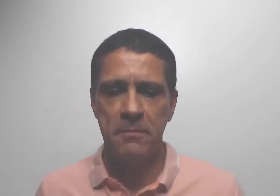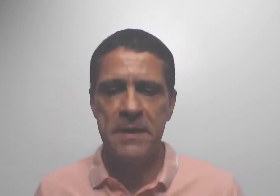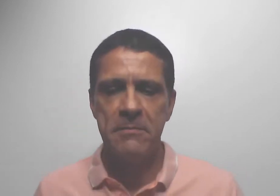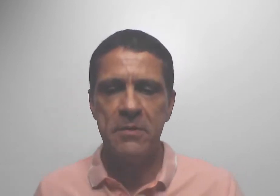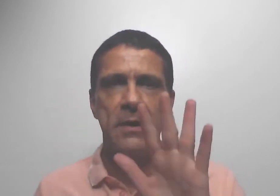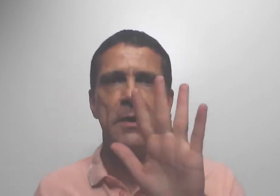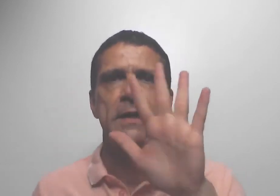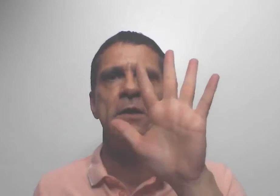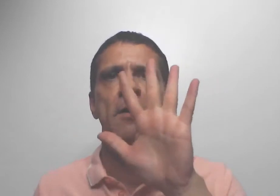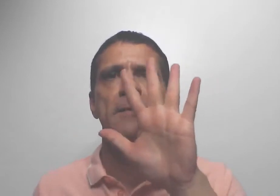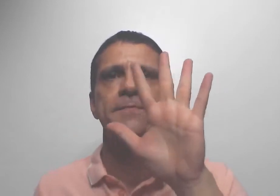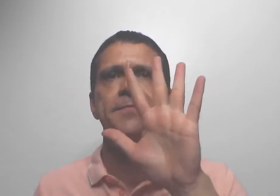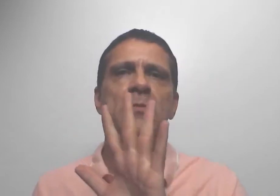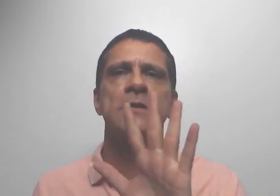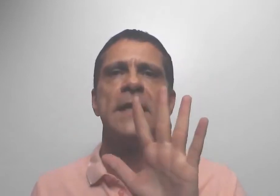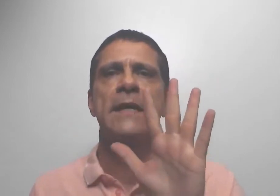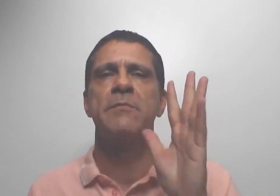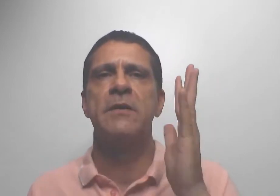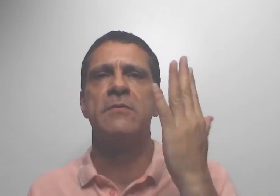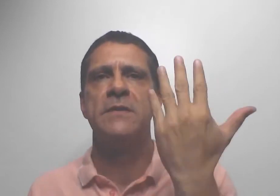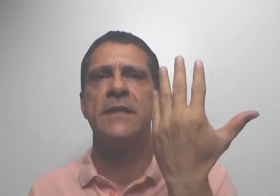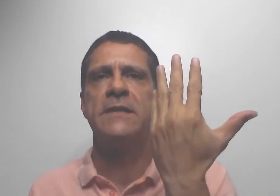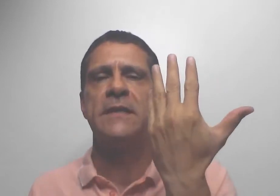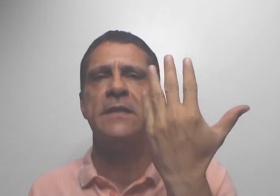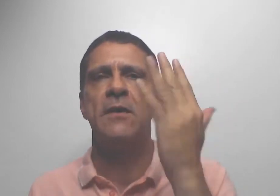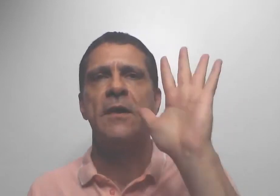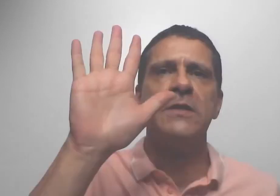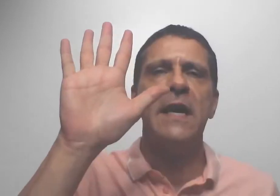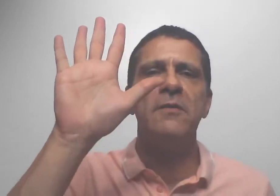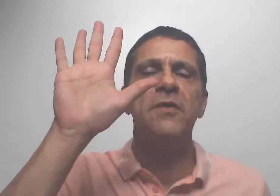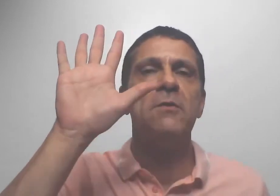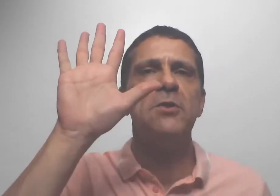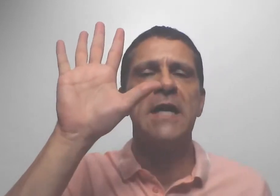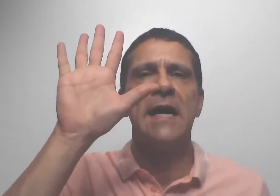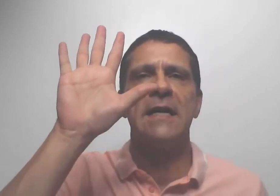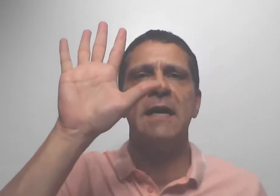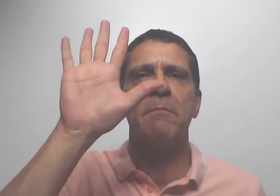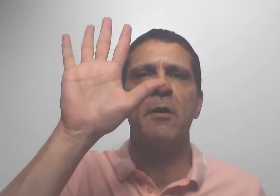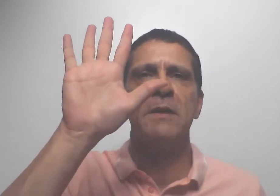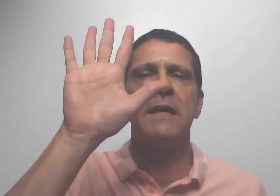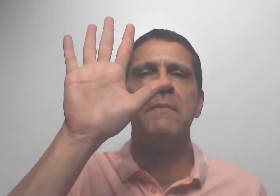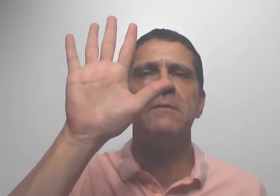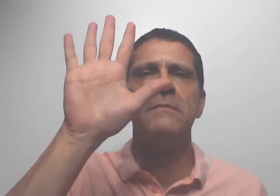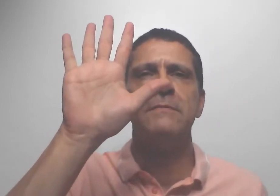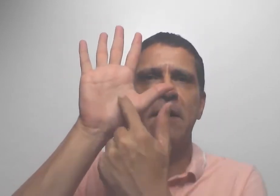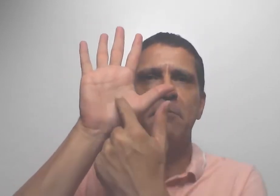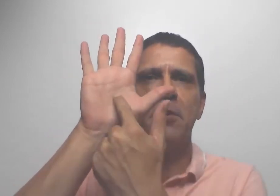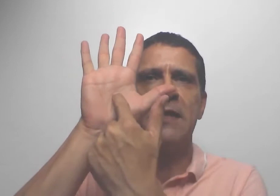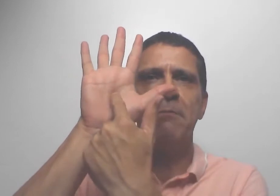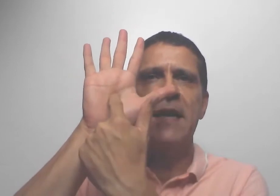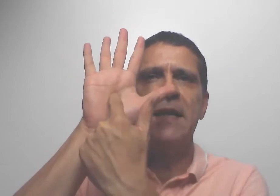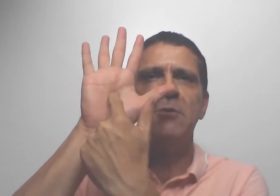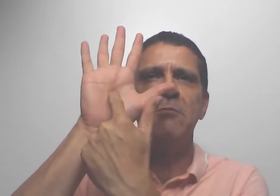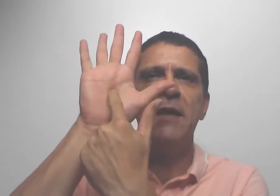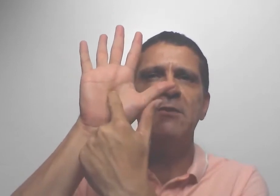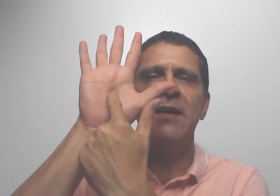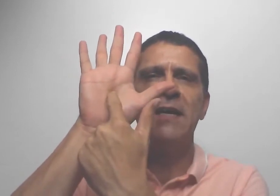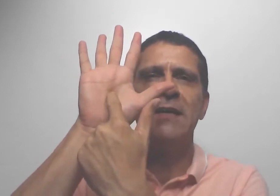membro. Então aqui, vou mostrar aqui para vocês. Onde é que fica o chakra da palma da mão? Você vai apontar bem aqui no meio, não é?